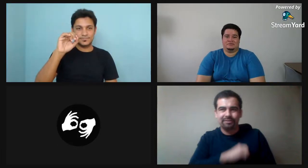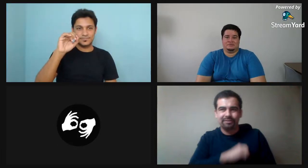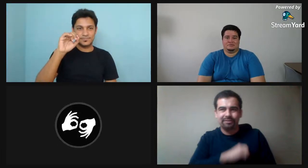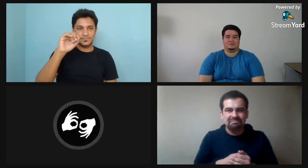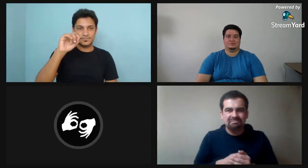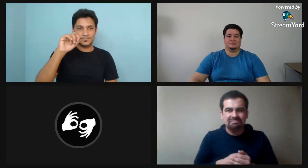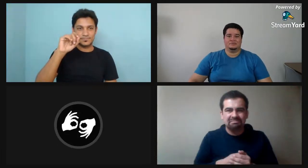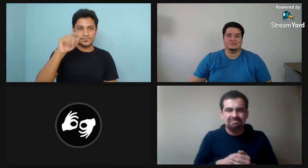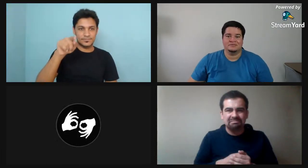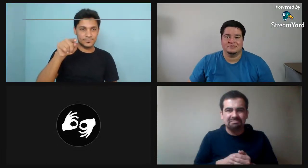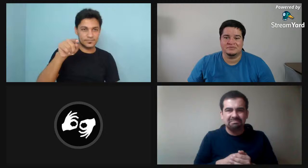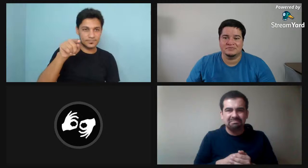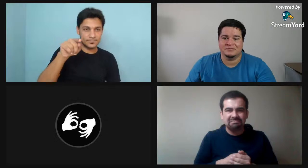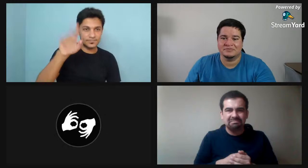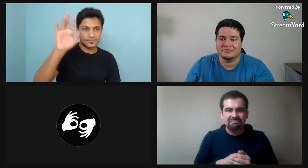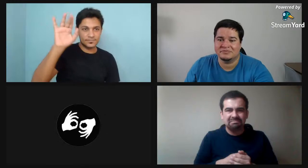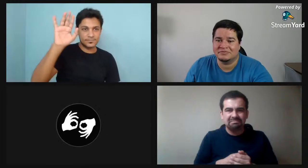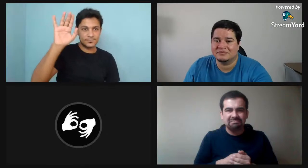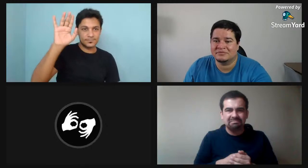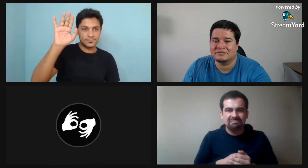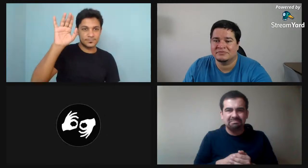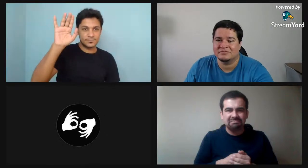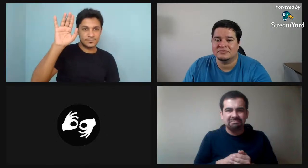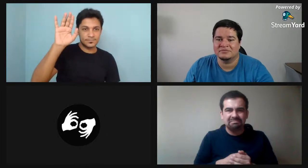Súper, dice Ricardo, perfecto.